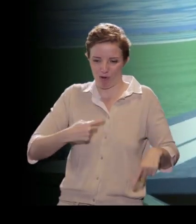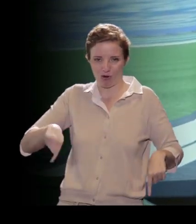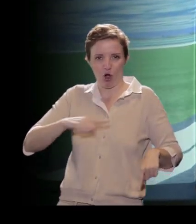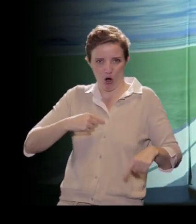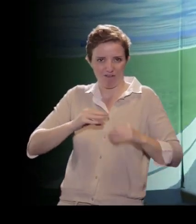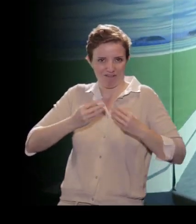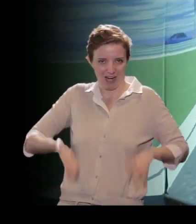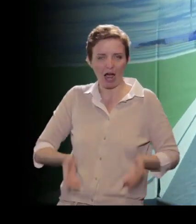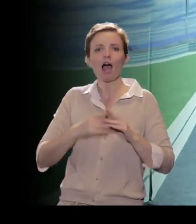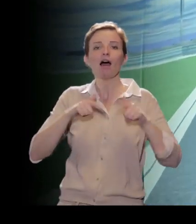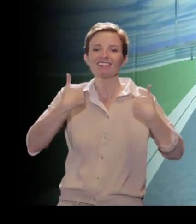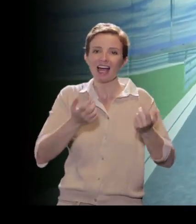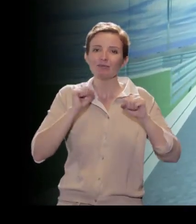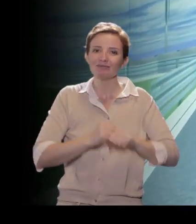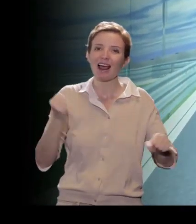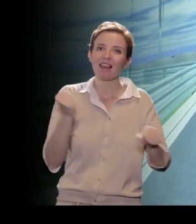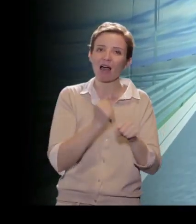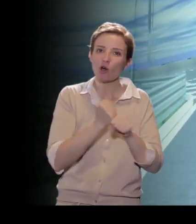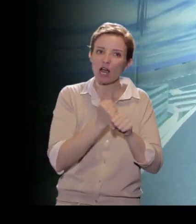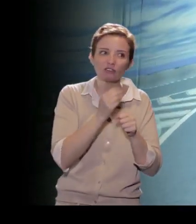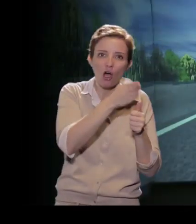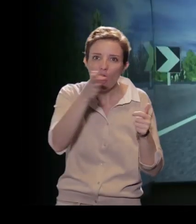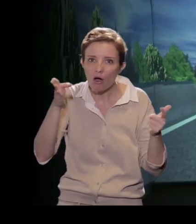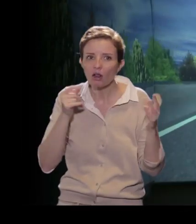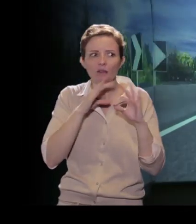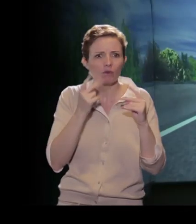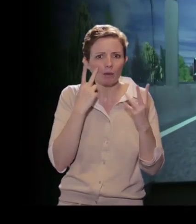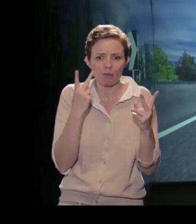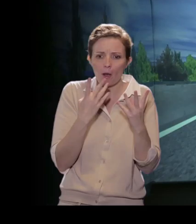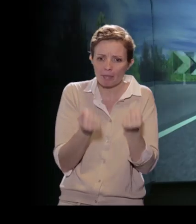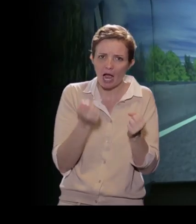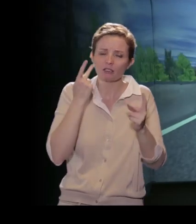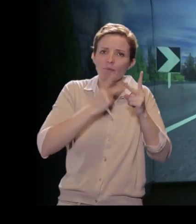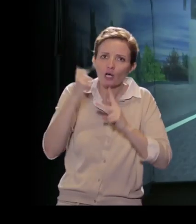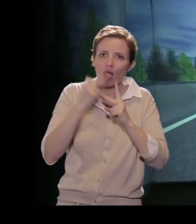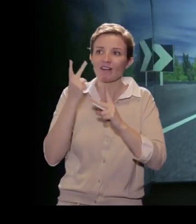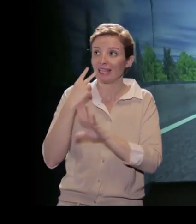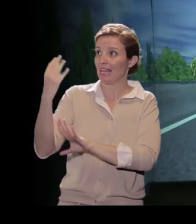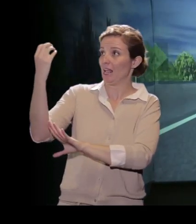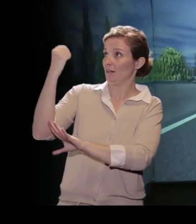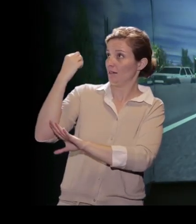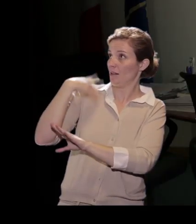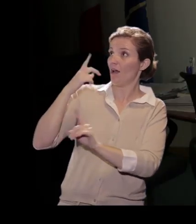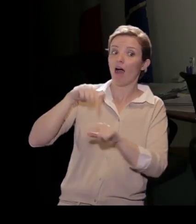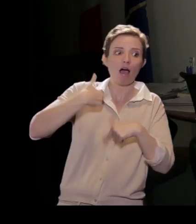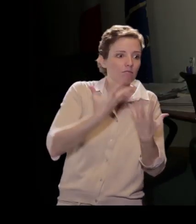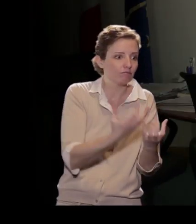laboratorio, offre la possibilità di sperimentare effettivamente tutto quello che viene insegnato. Le avvertenze